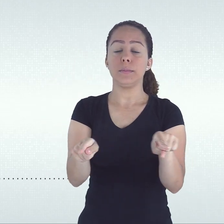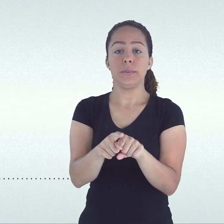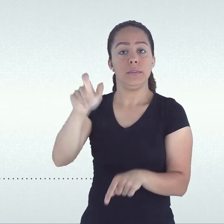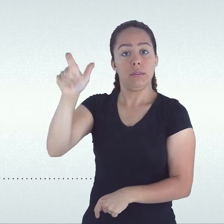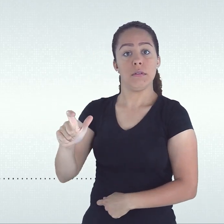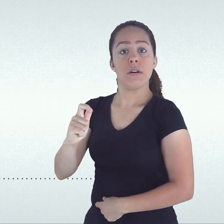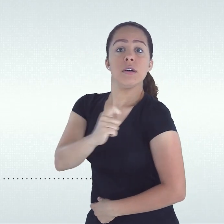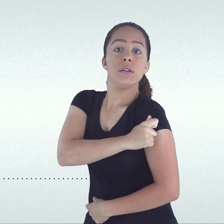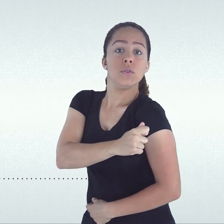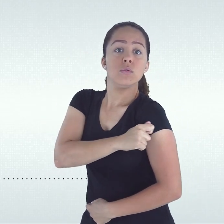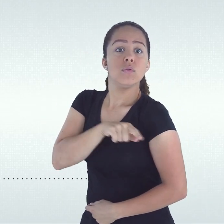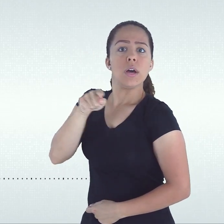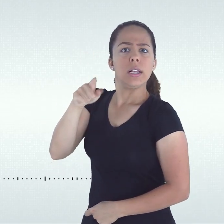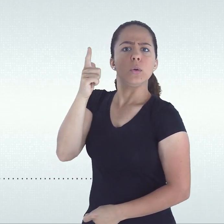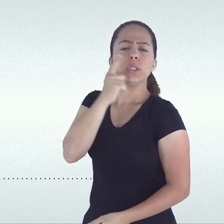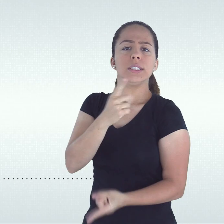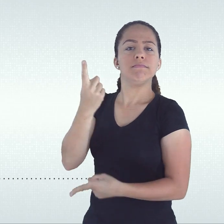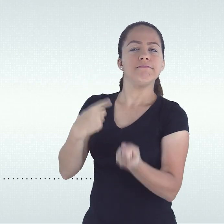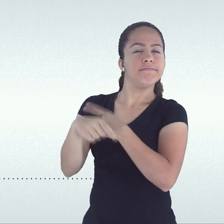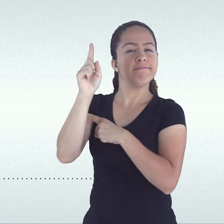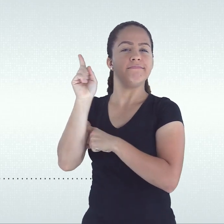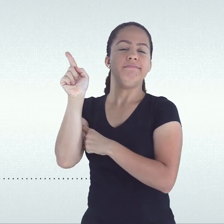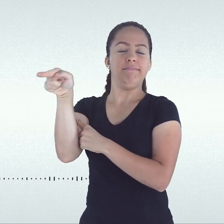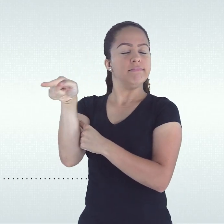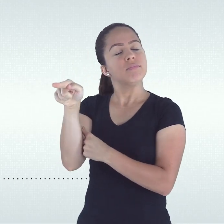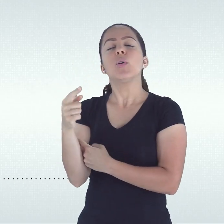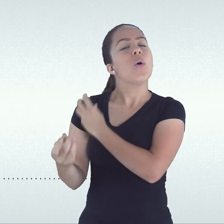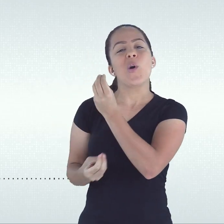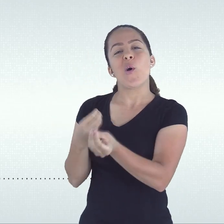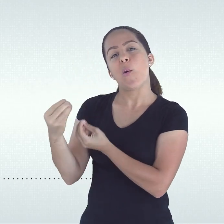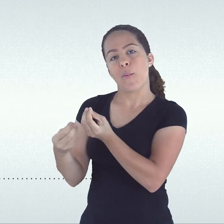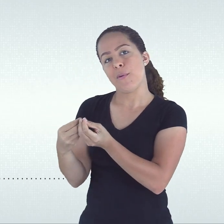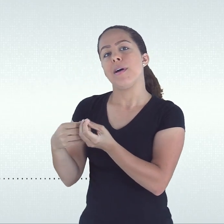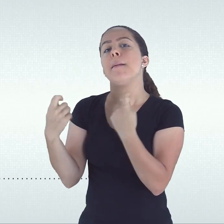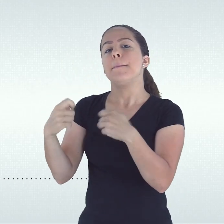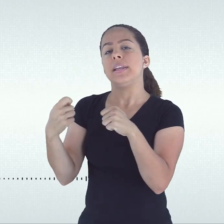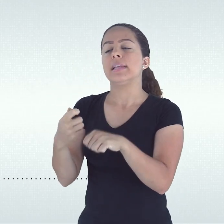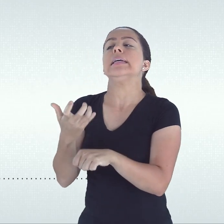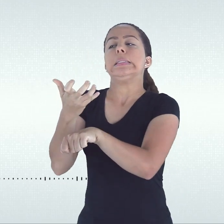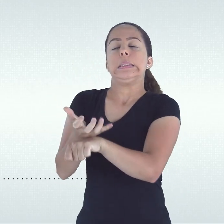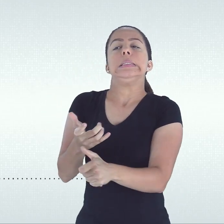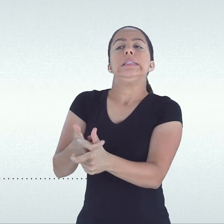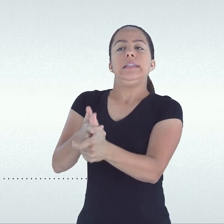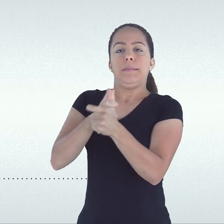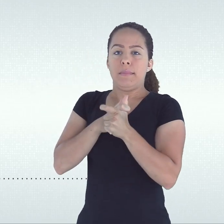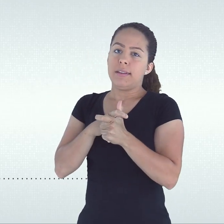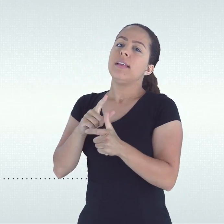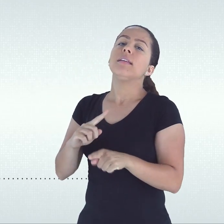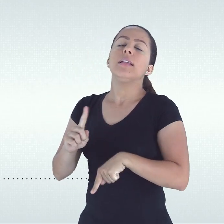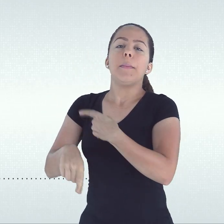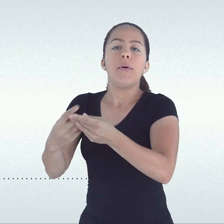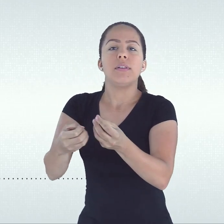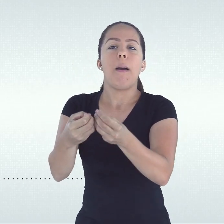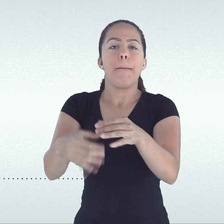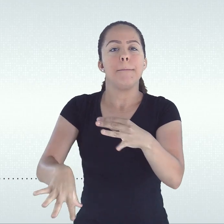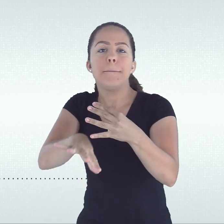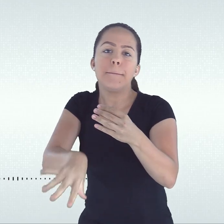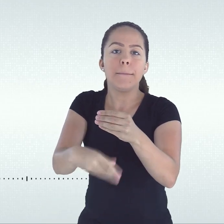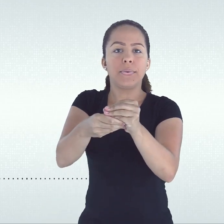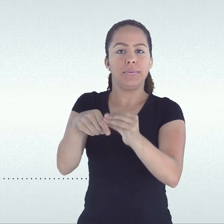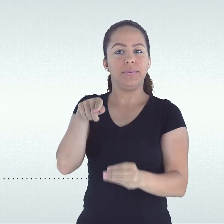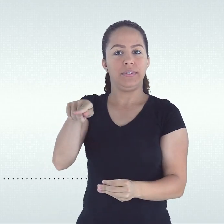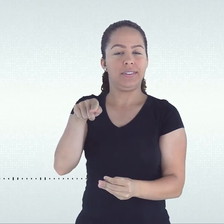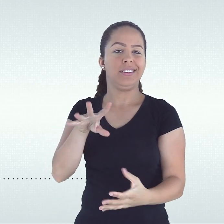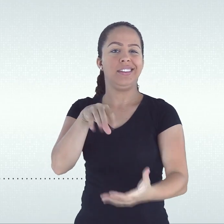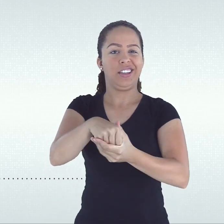regime de dependência, uma vez que a aprendizagem é o objetivo cardeal do IFES. Em